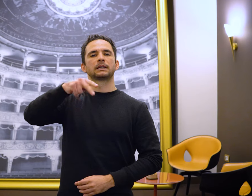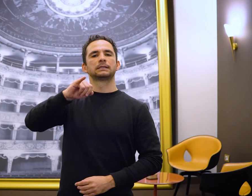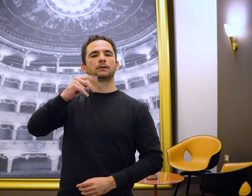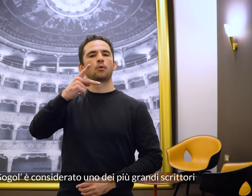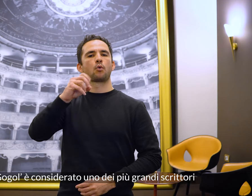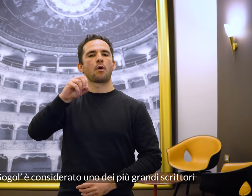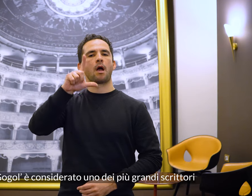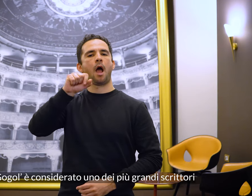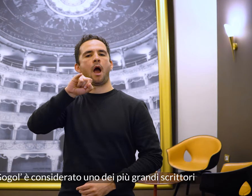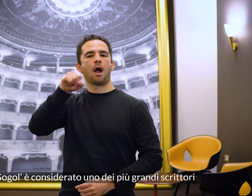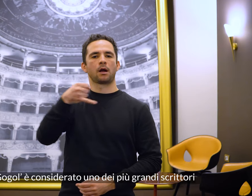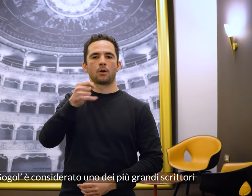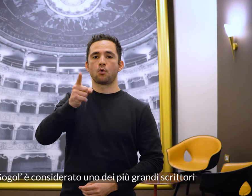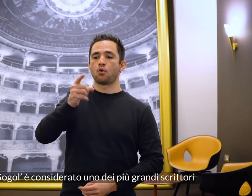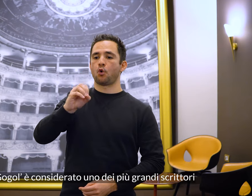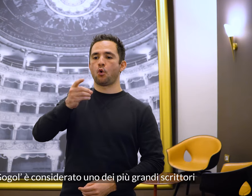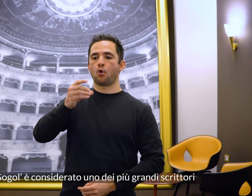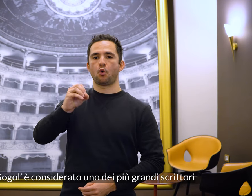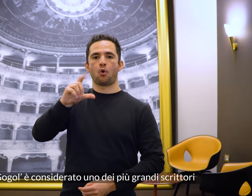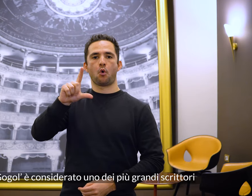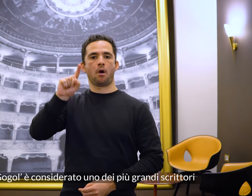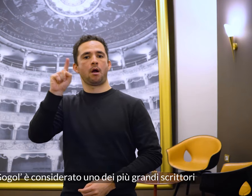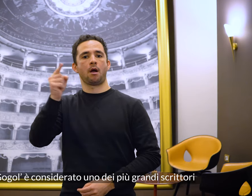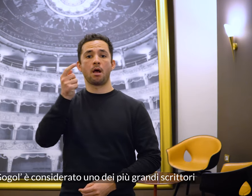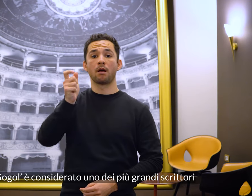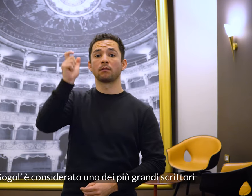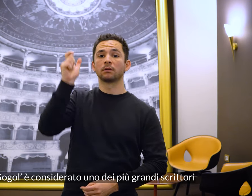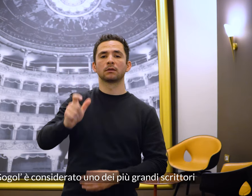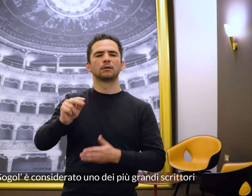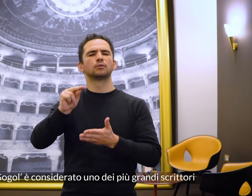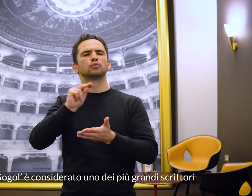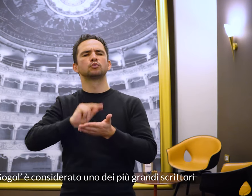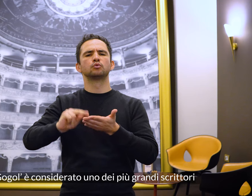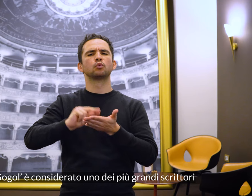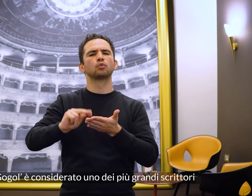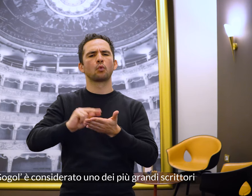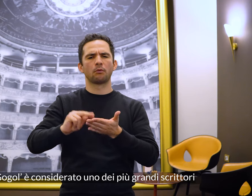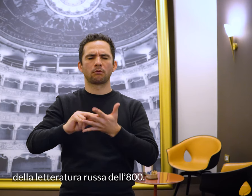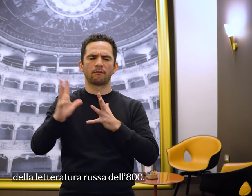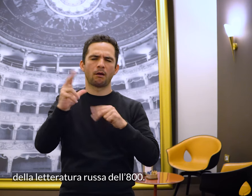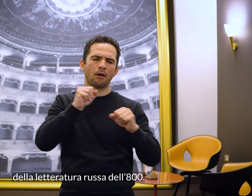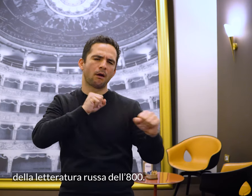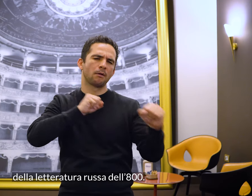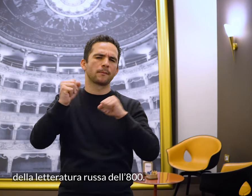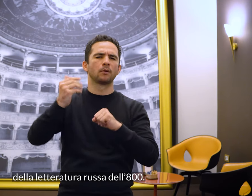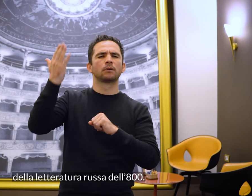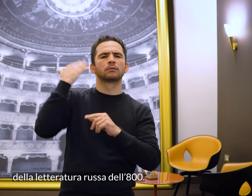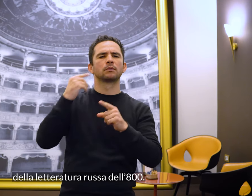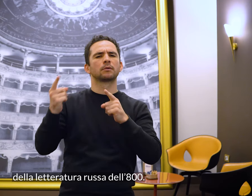Nicolai Gogol è considerato uno dei più grandi scrittori della letteratura russa